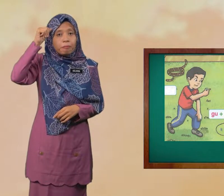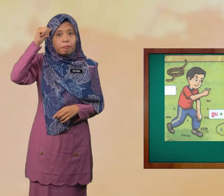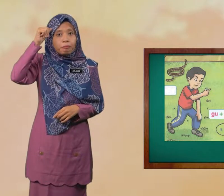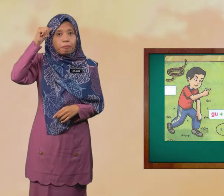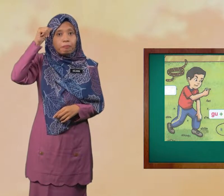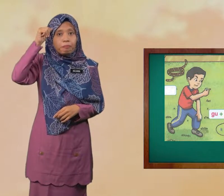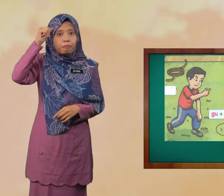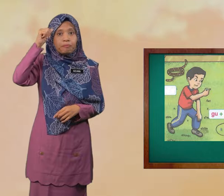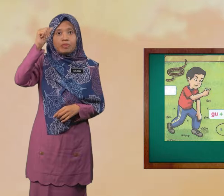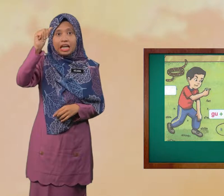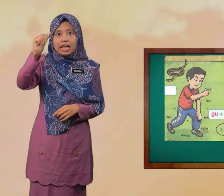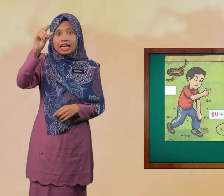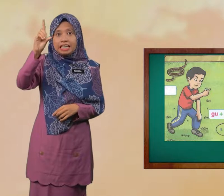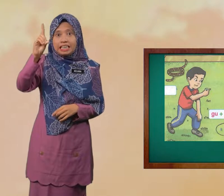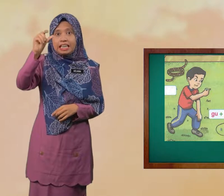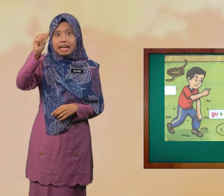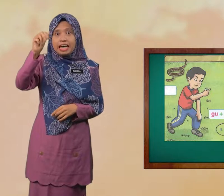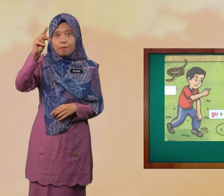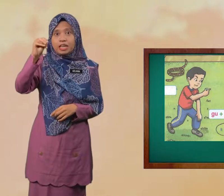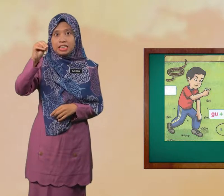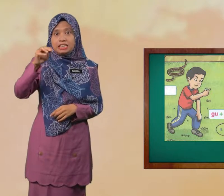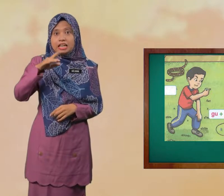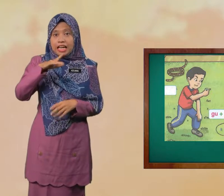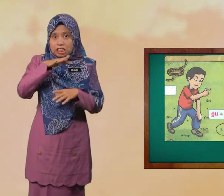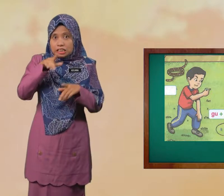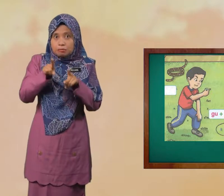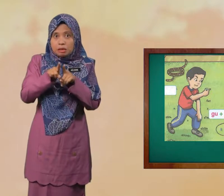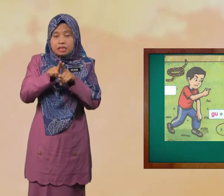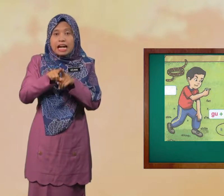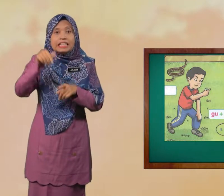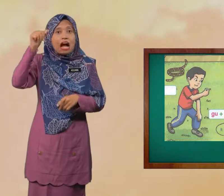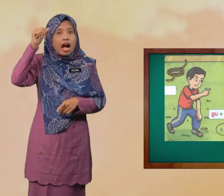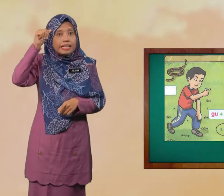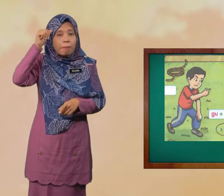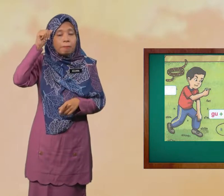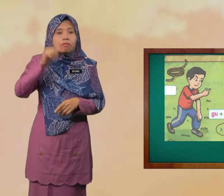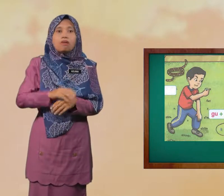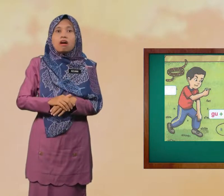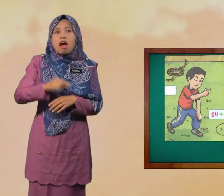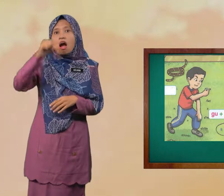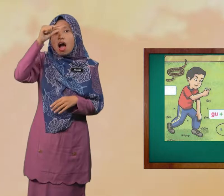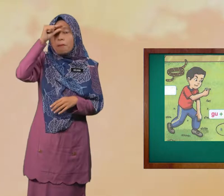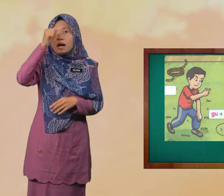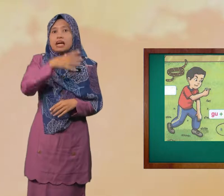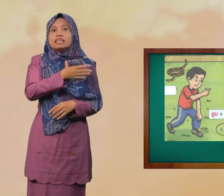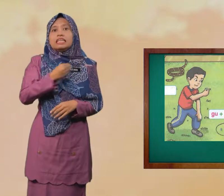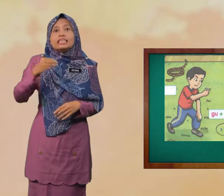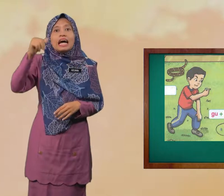A B A M Tadi Kita dah Eja sama-sama kan Adam Abang Dan